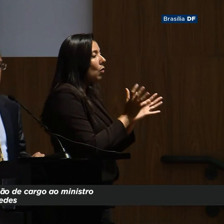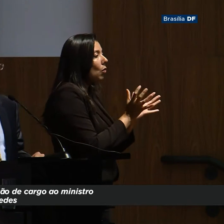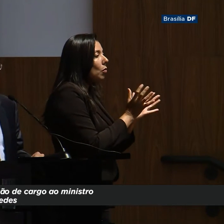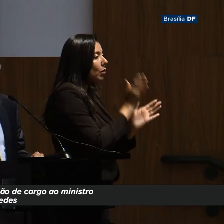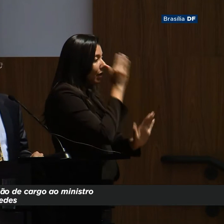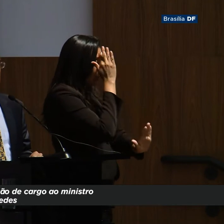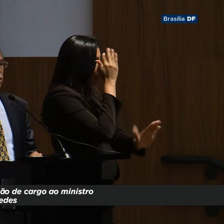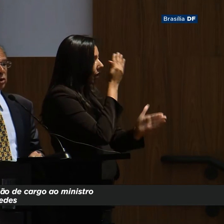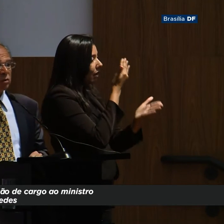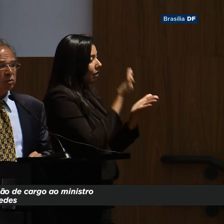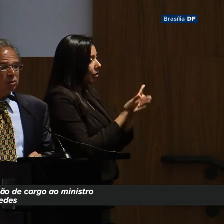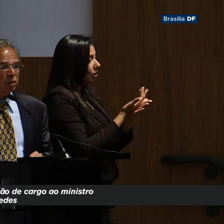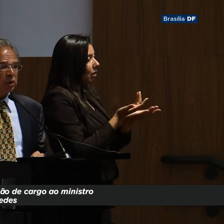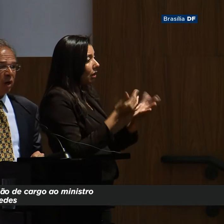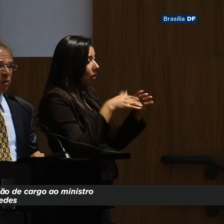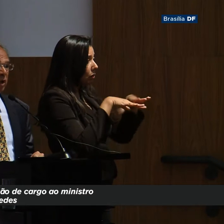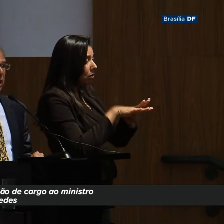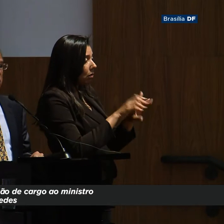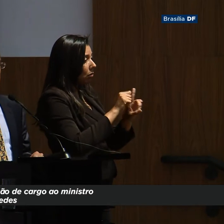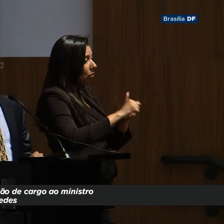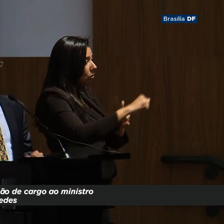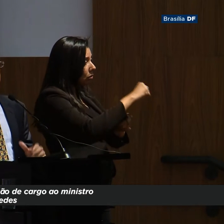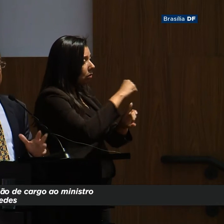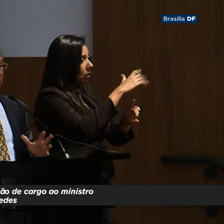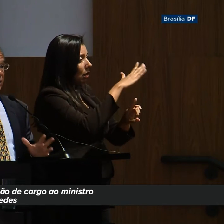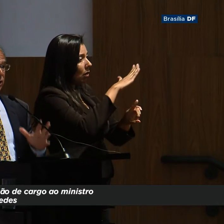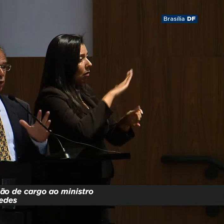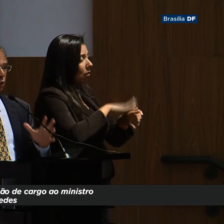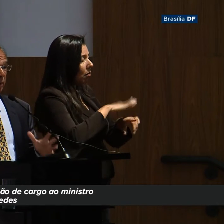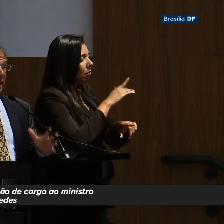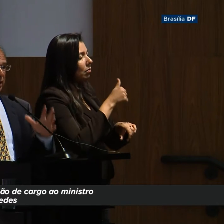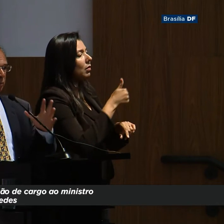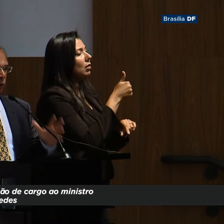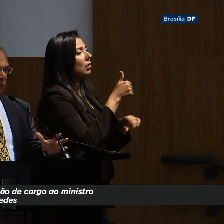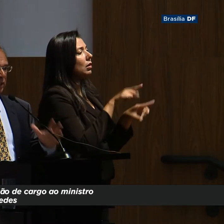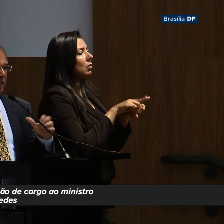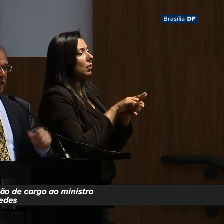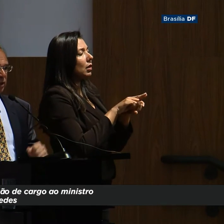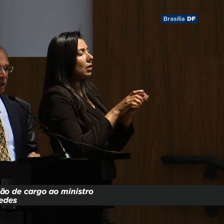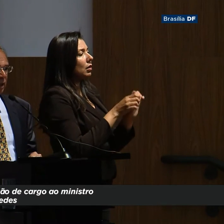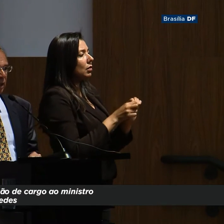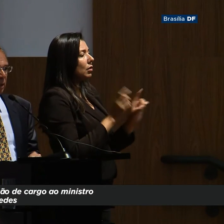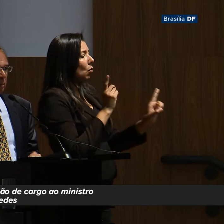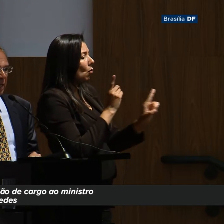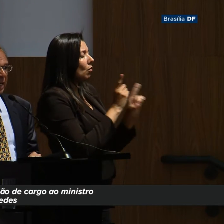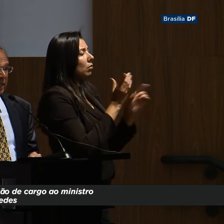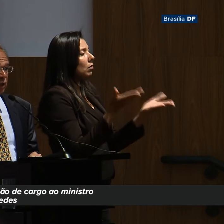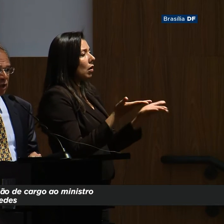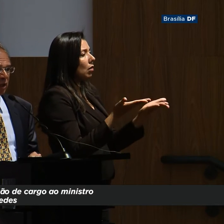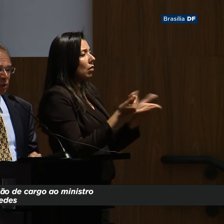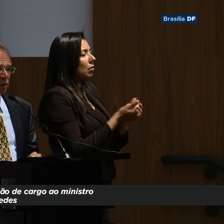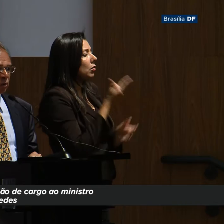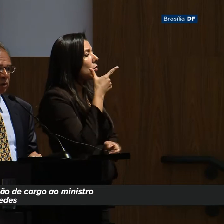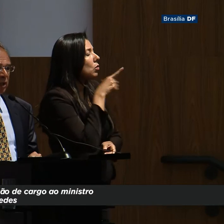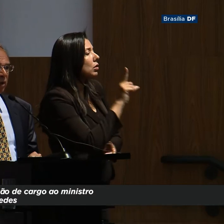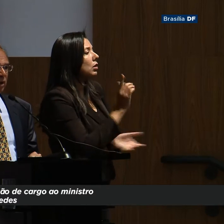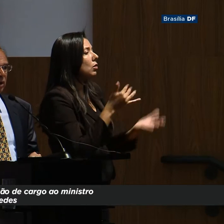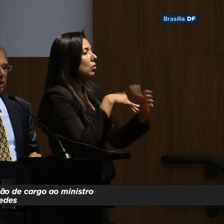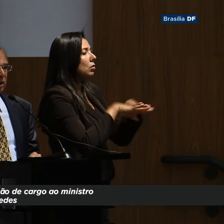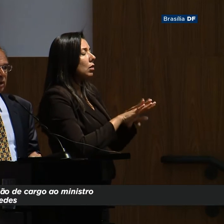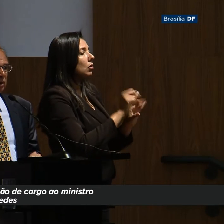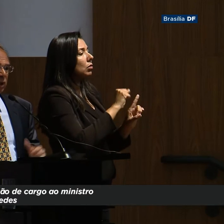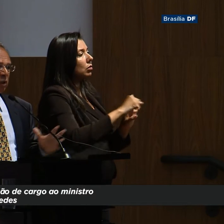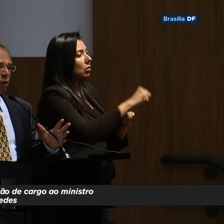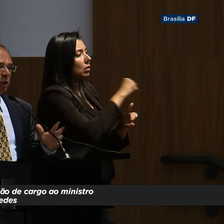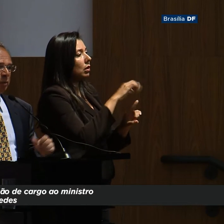acredita que o mecanismo de inclusão social, a maior engrenagem descoberta pela humanidade para garantir a inclusão social,